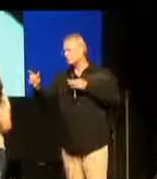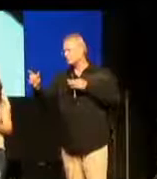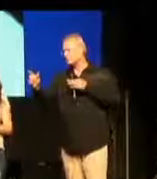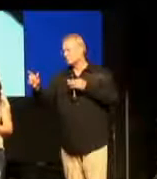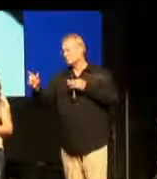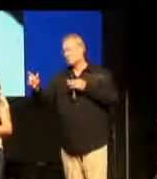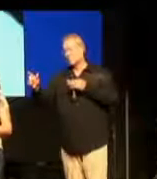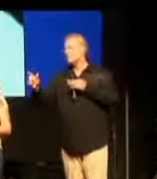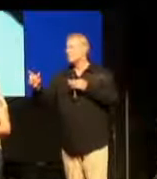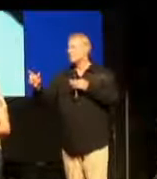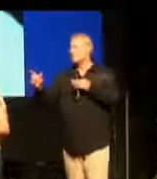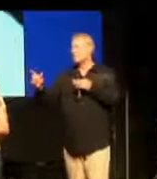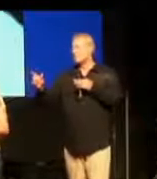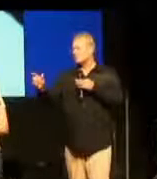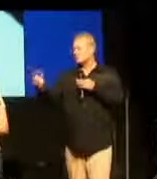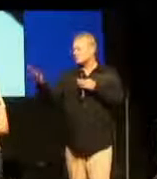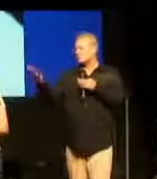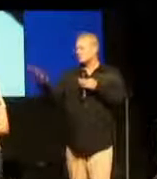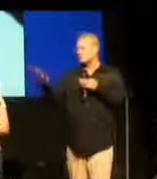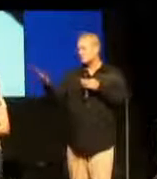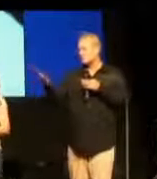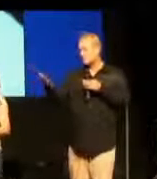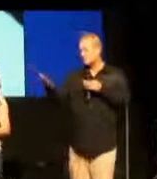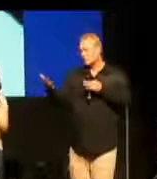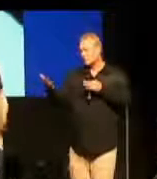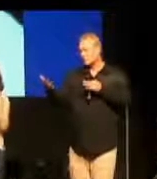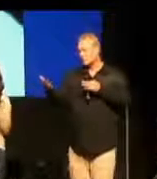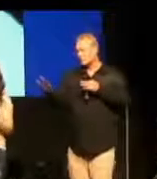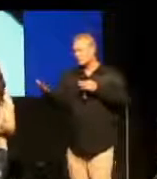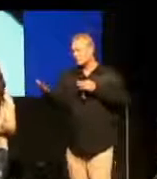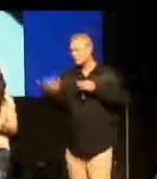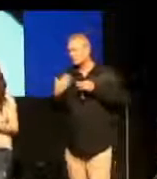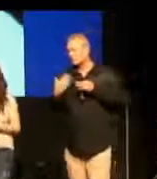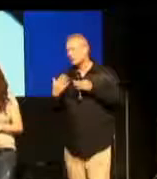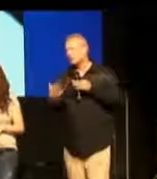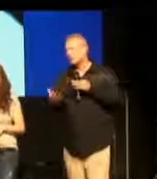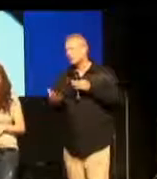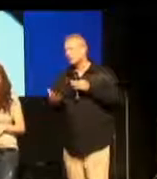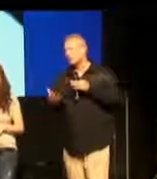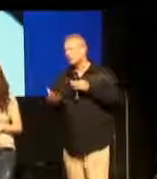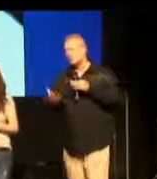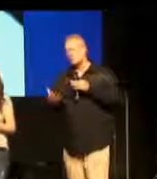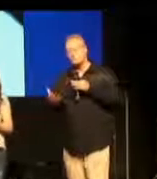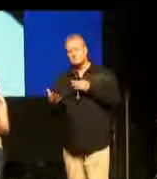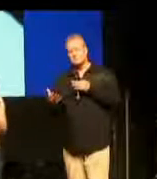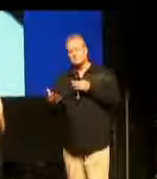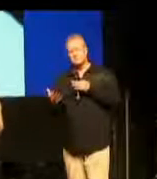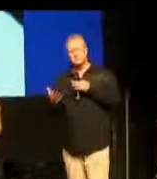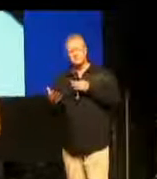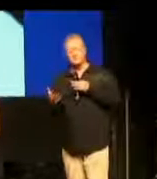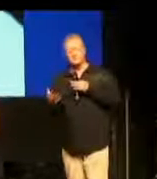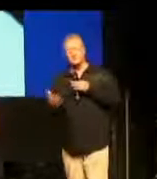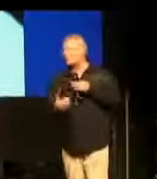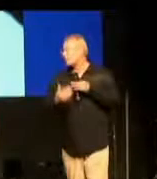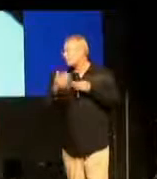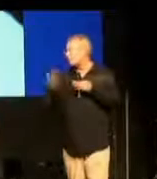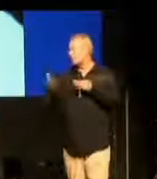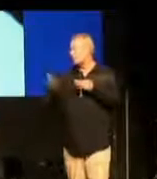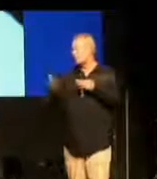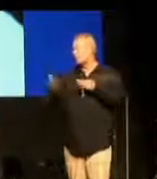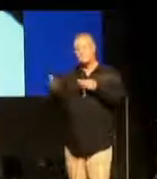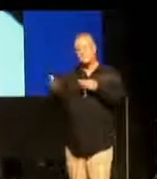die dir gegenüber gesündigt haben. Und ich dachte, das ist auch einfach, das kann ich tun. Ich hege kein Gräuel.